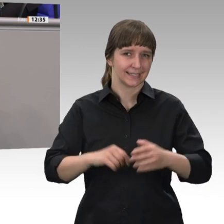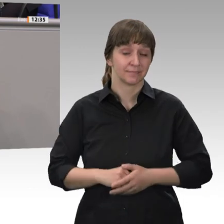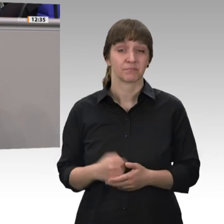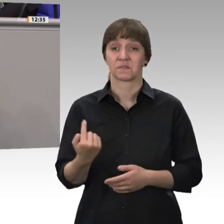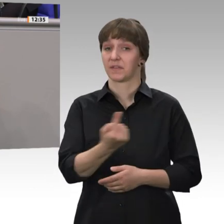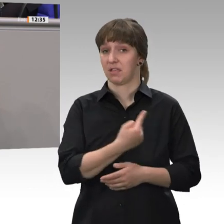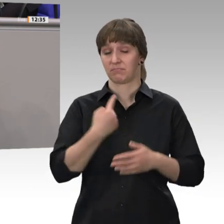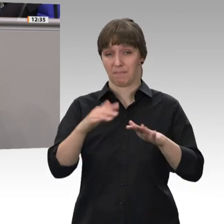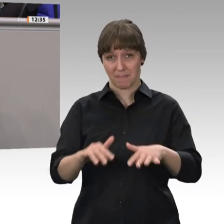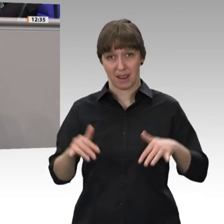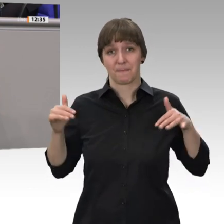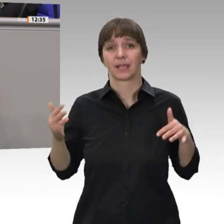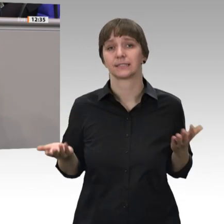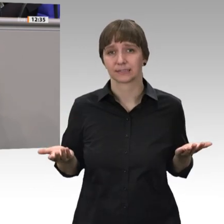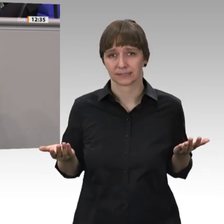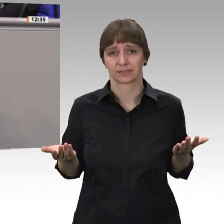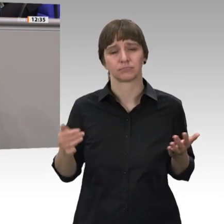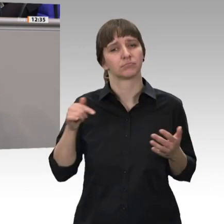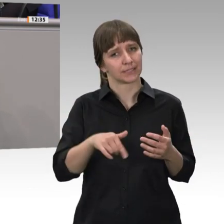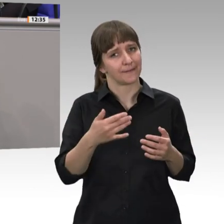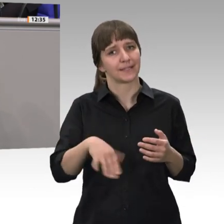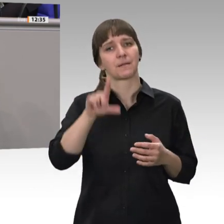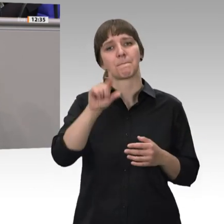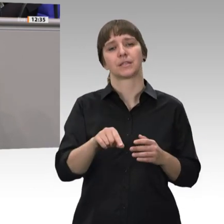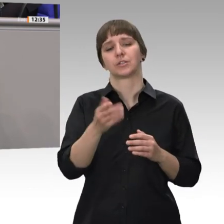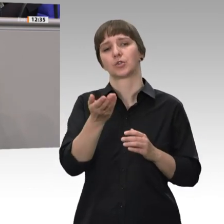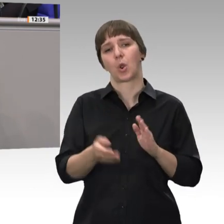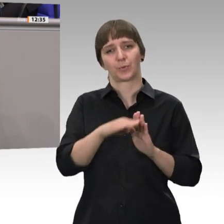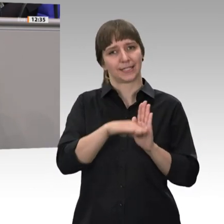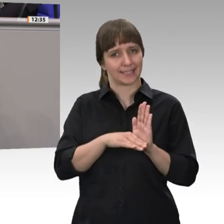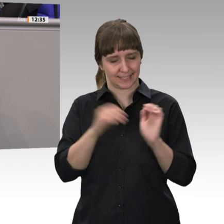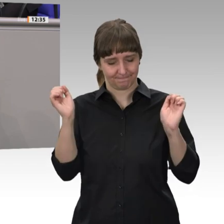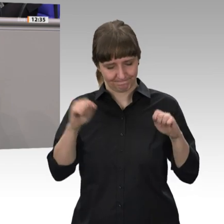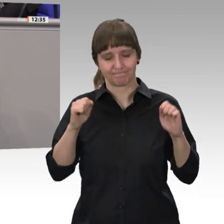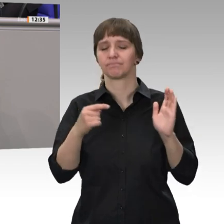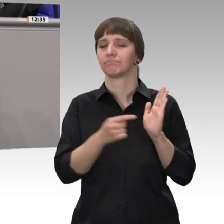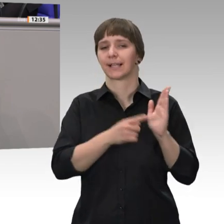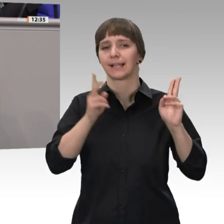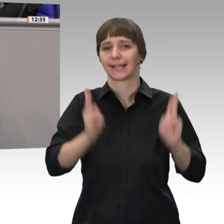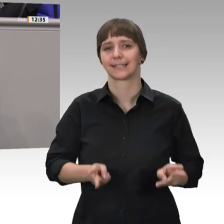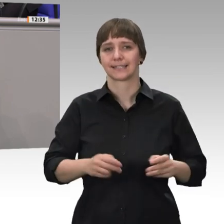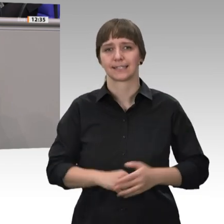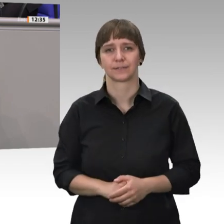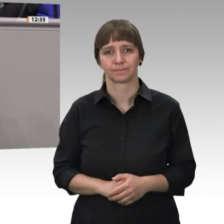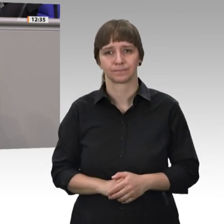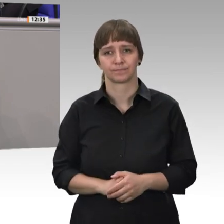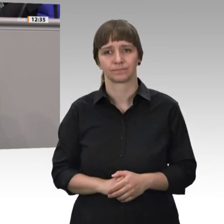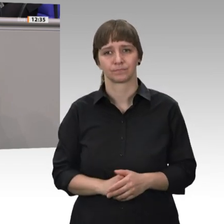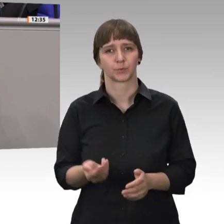haben ein Mindestlohngesetz beschlossen, das richtig ist, weil anständige Löhne zu einer